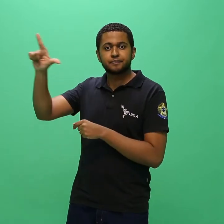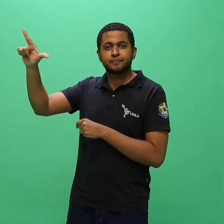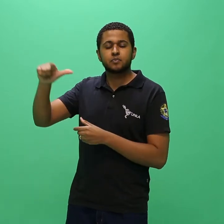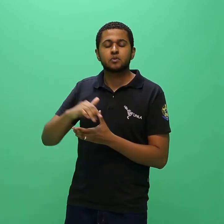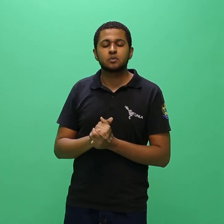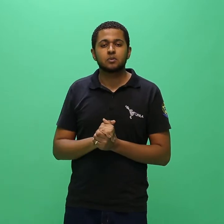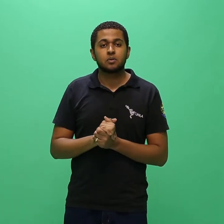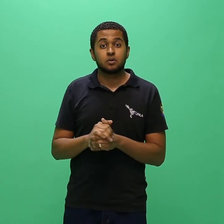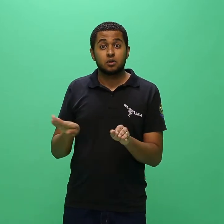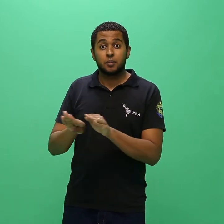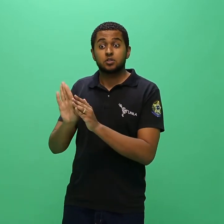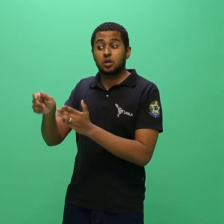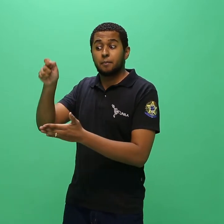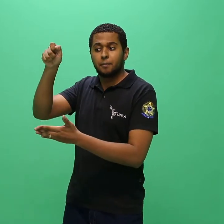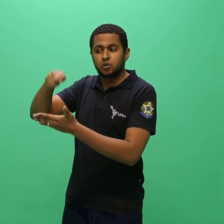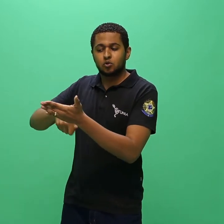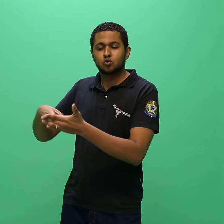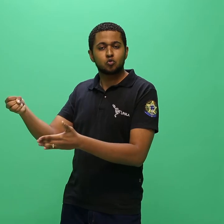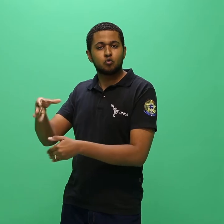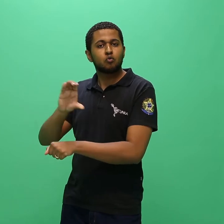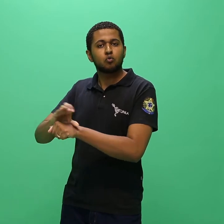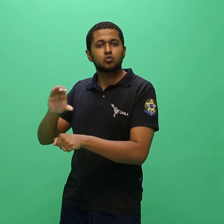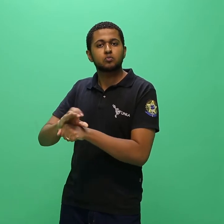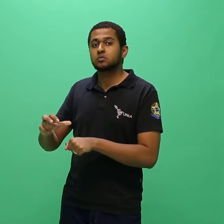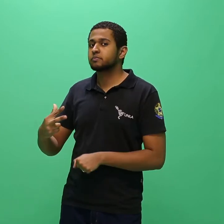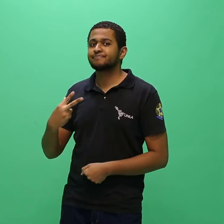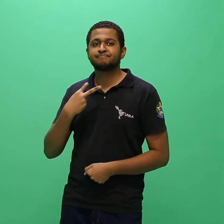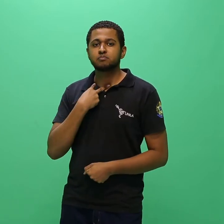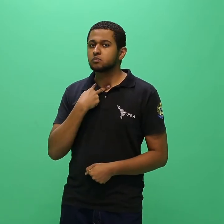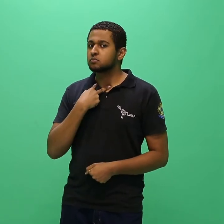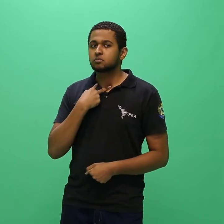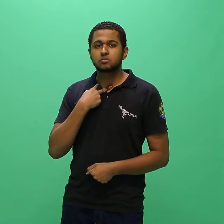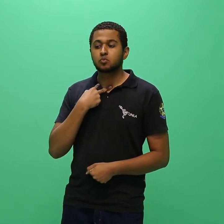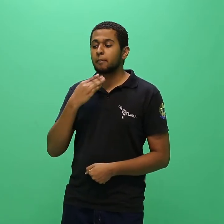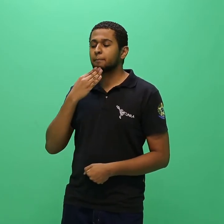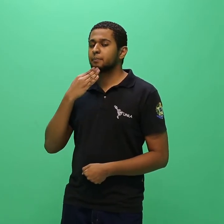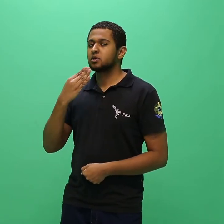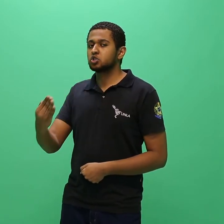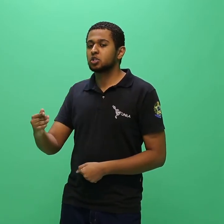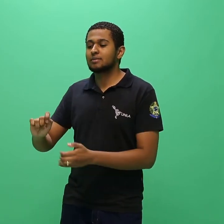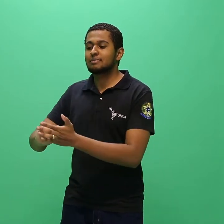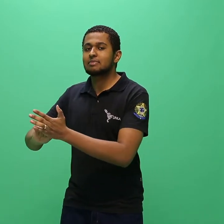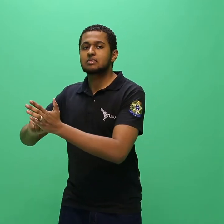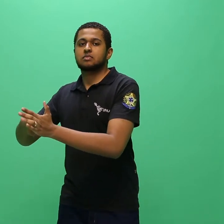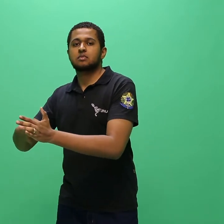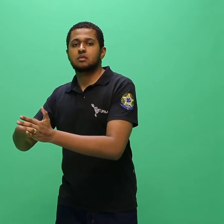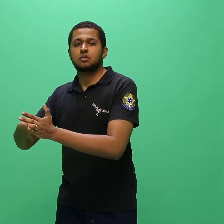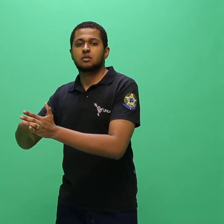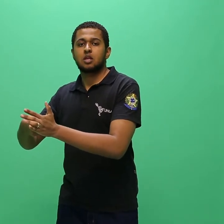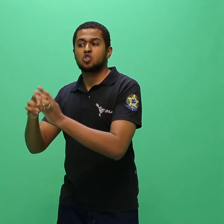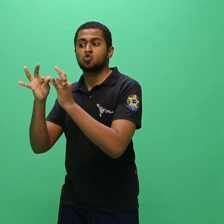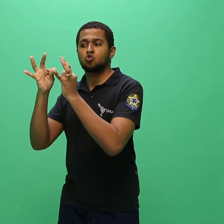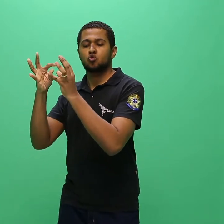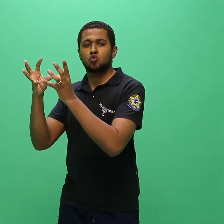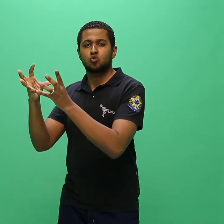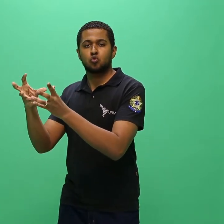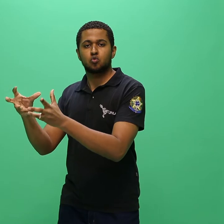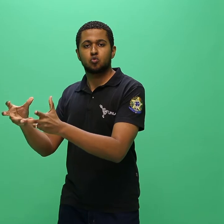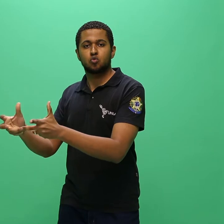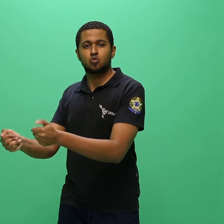matriculado em novo curso não poderá requerer trancamento total de matrícula em seu semestre de